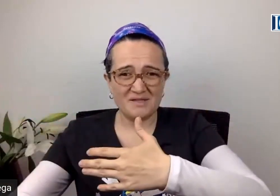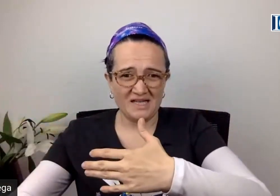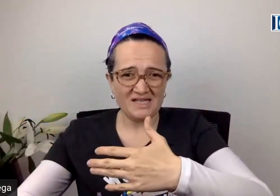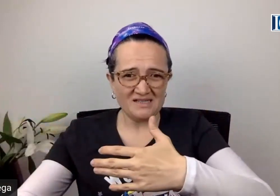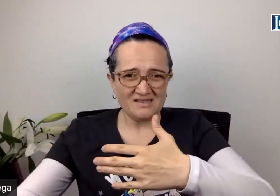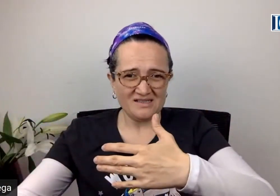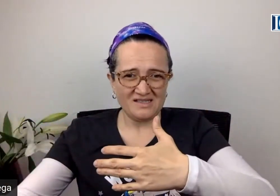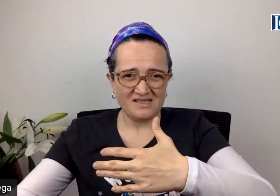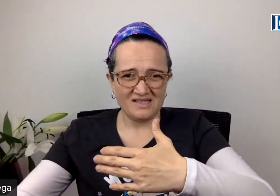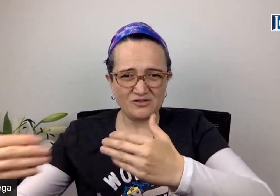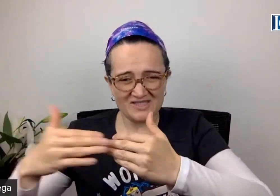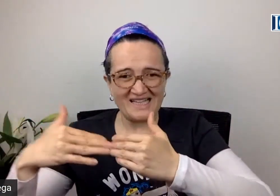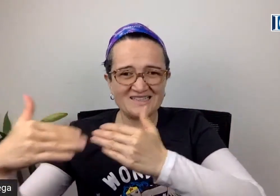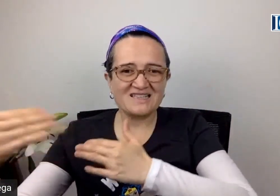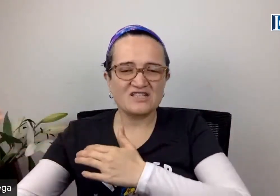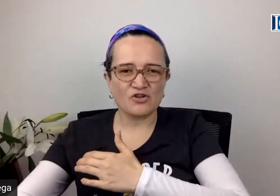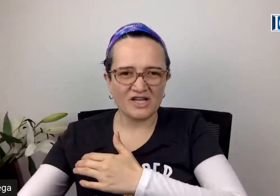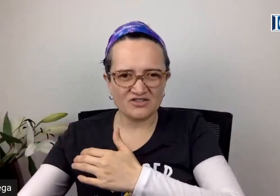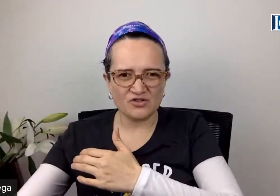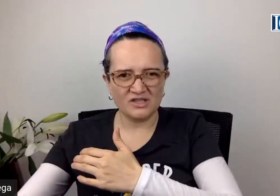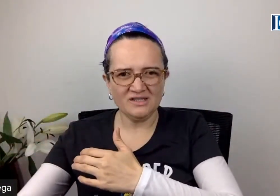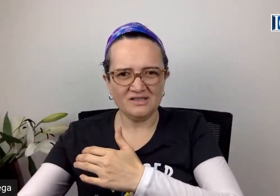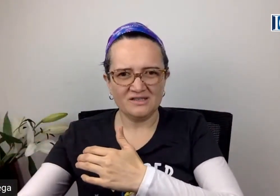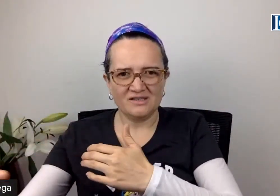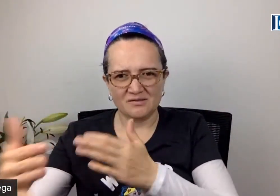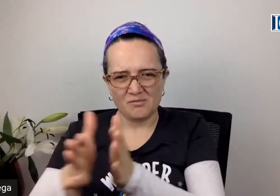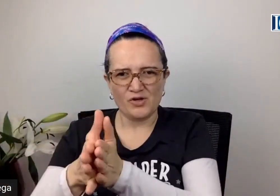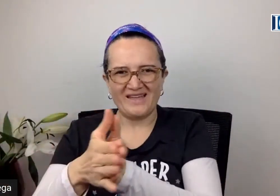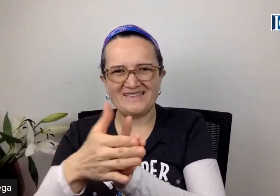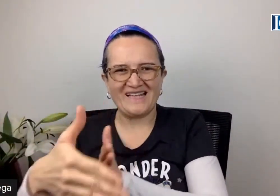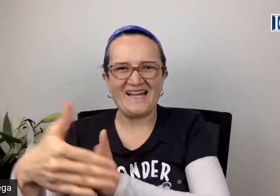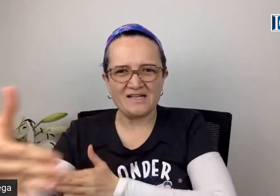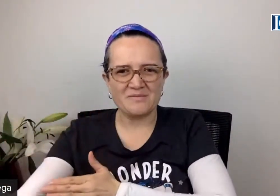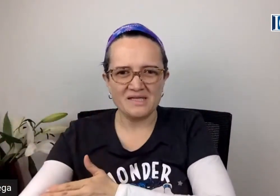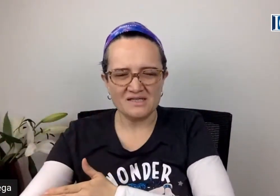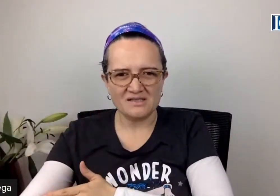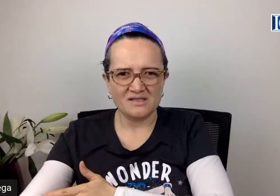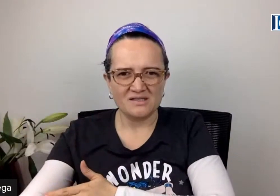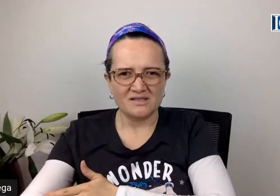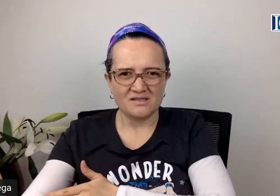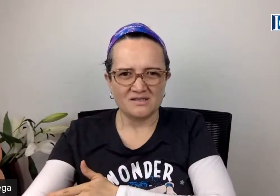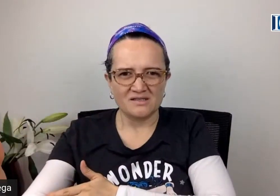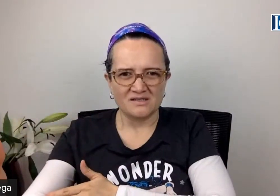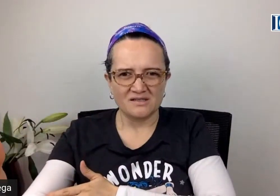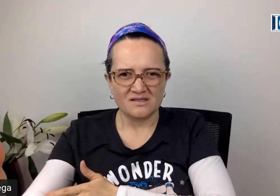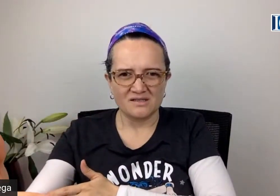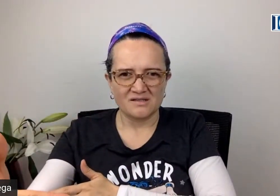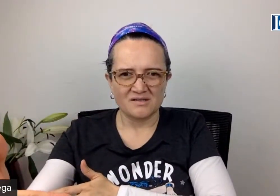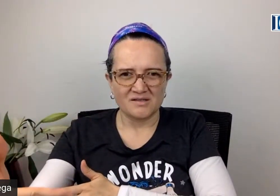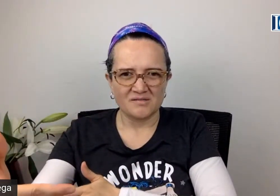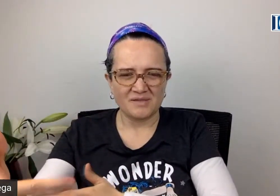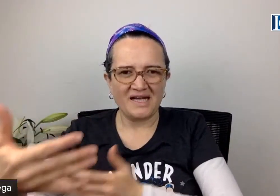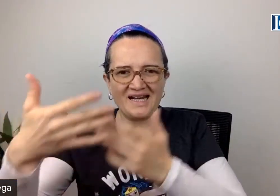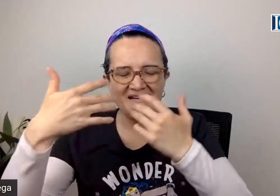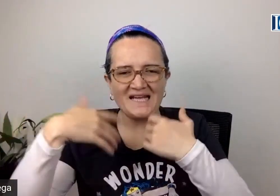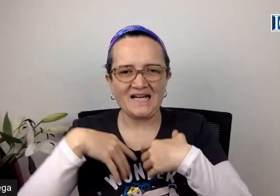manera. Y entonces, antes de que yo reaccione, voy a detenerme para recalibrarme.